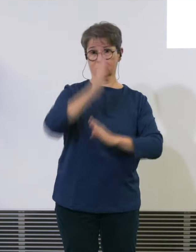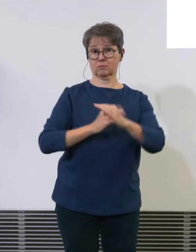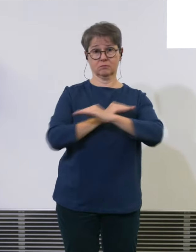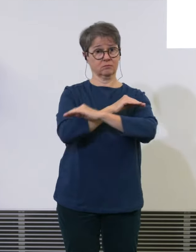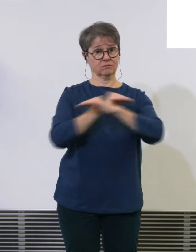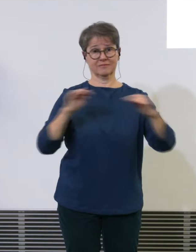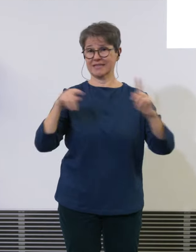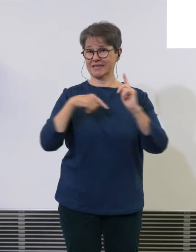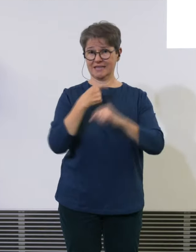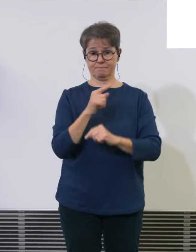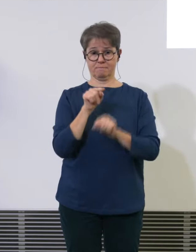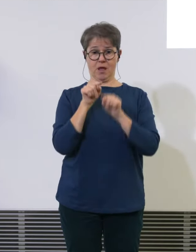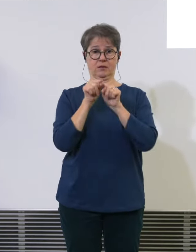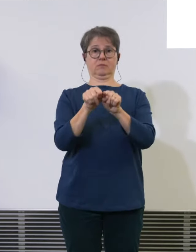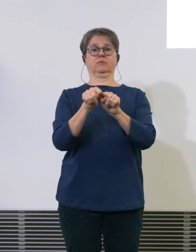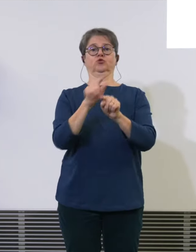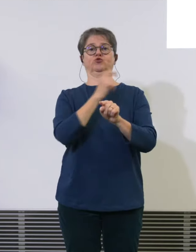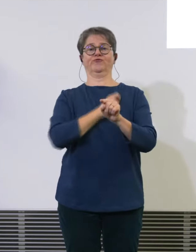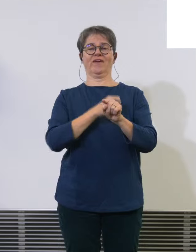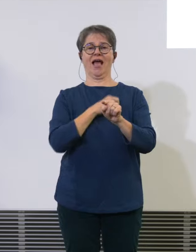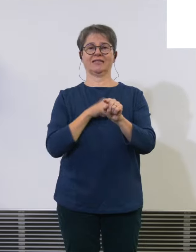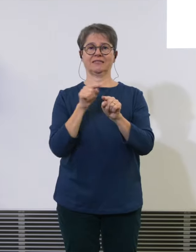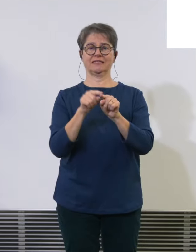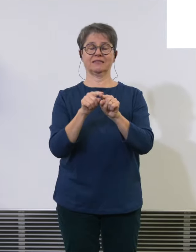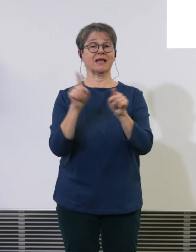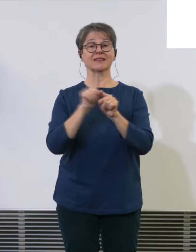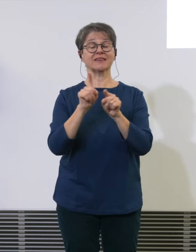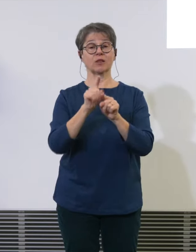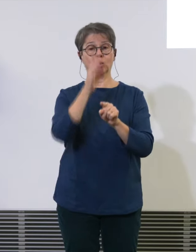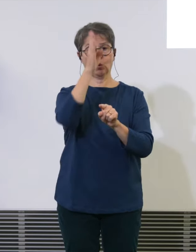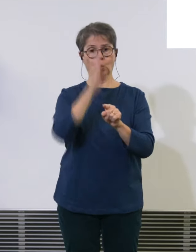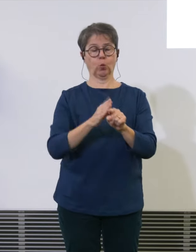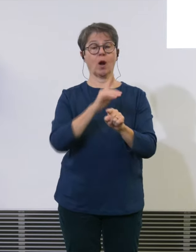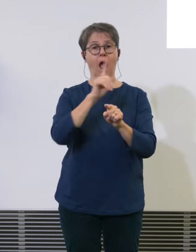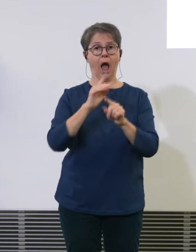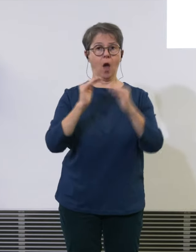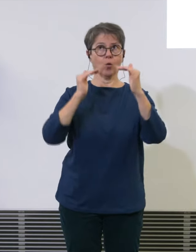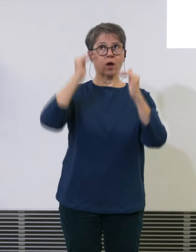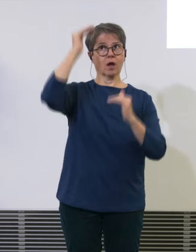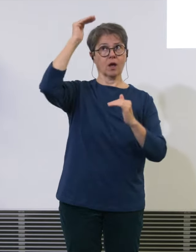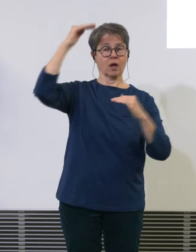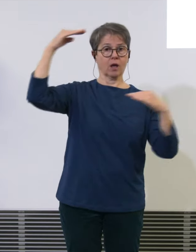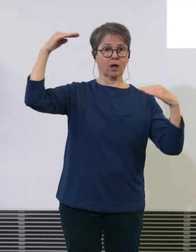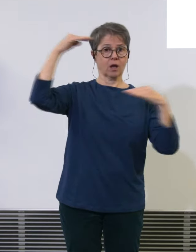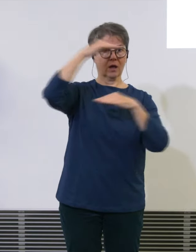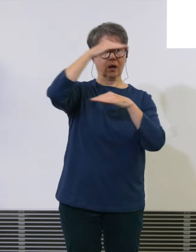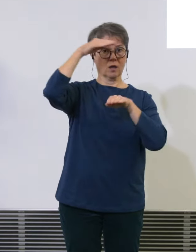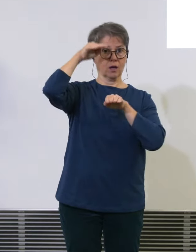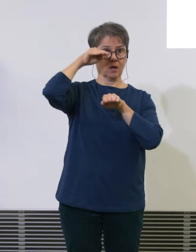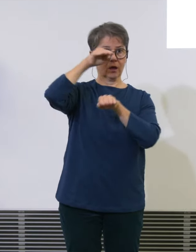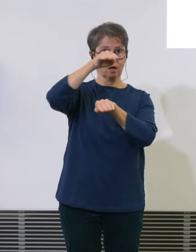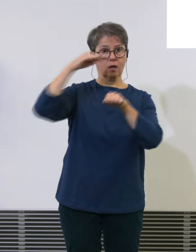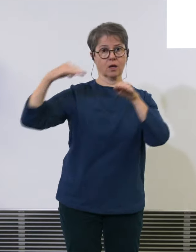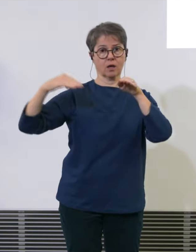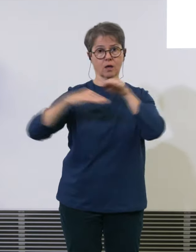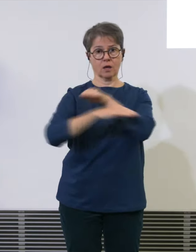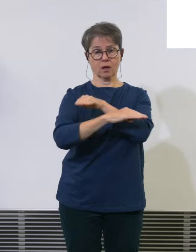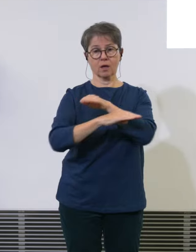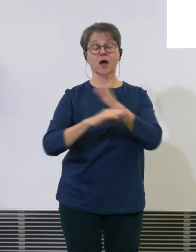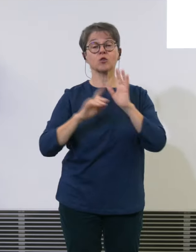nicht nur lateral, sondern auch vertikal. Weil da ziemlich viele Flugplätze rings um der